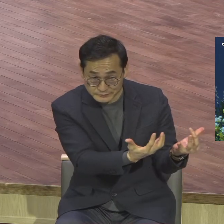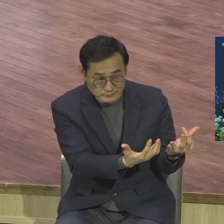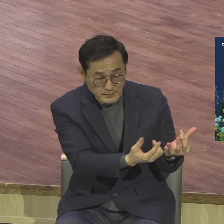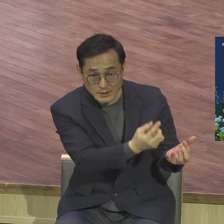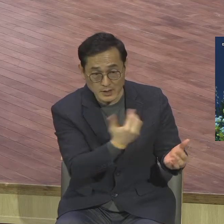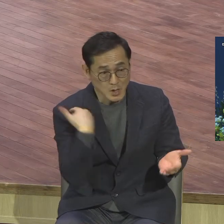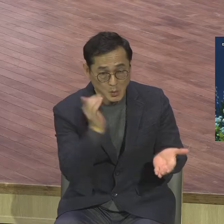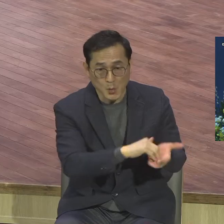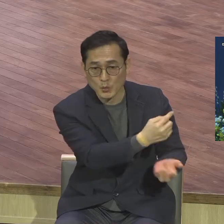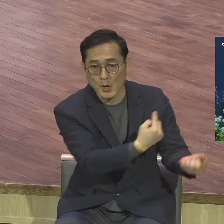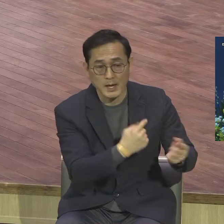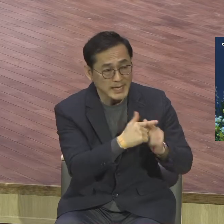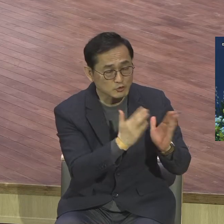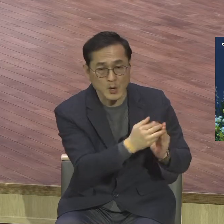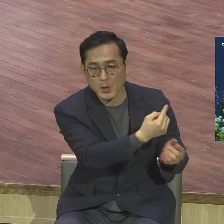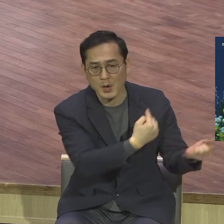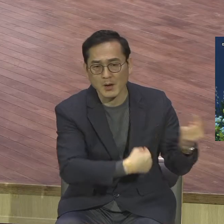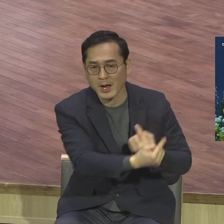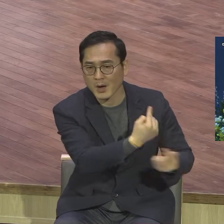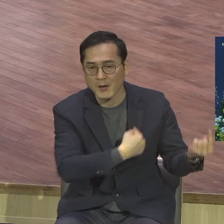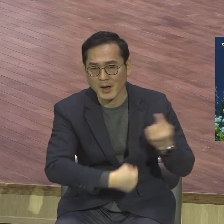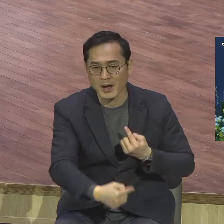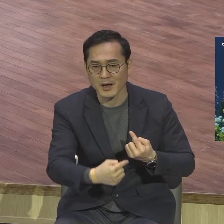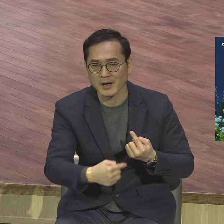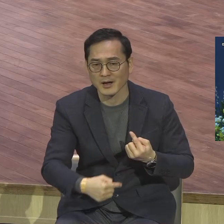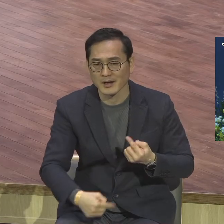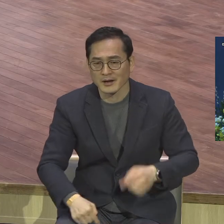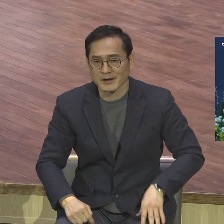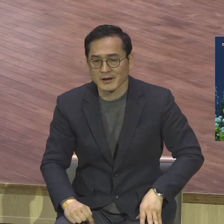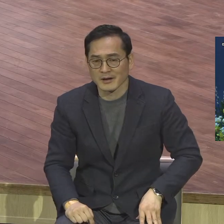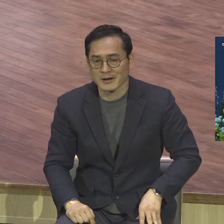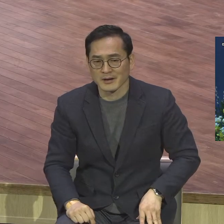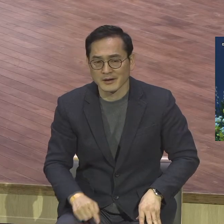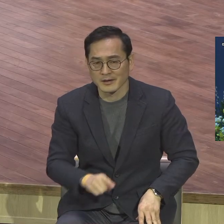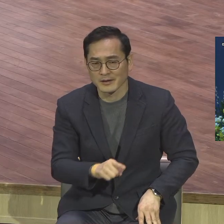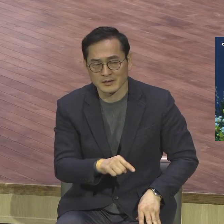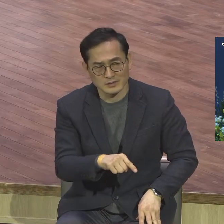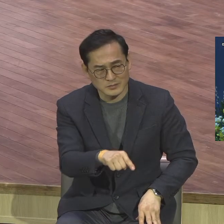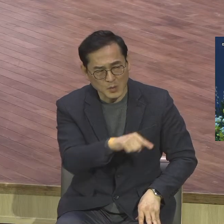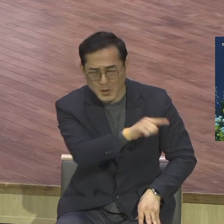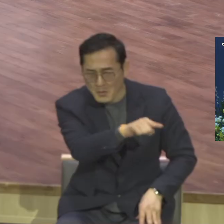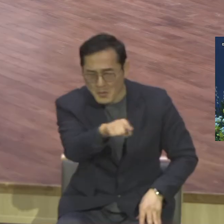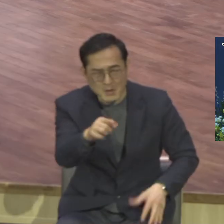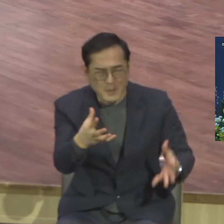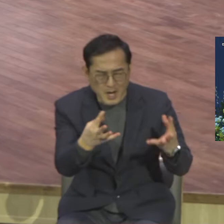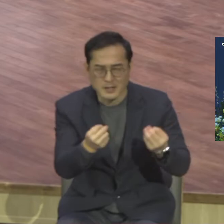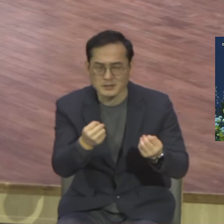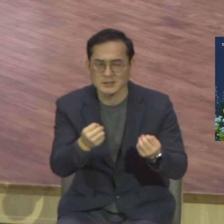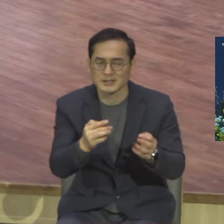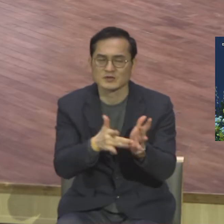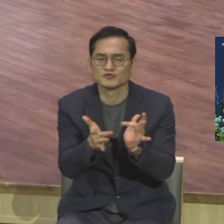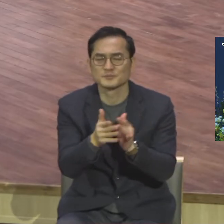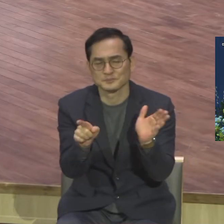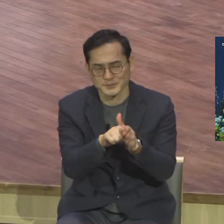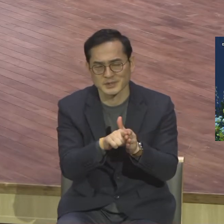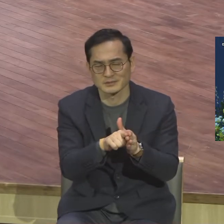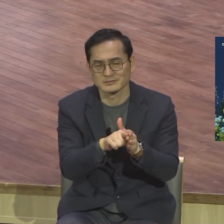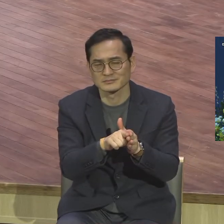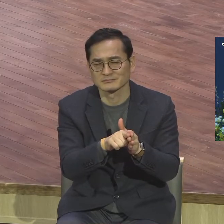부인들도 보금을 듣고 그렇게 죽게 돌아오는 역사가 일어나게 되었습니다 이런 상황 속에서 유대교의